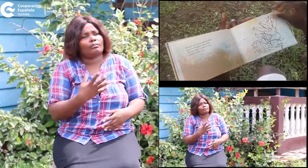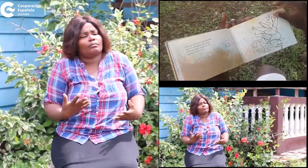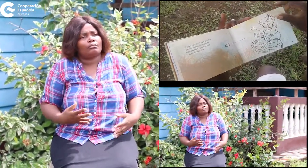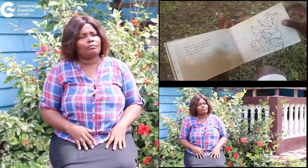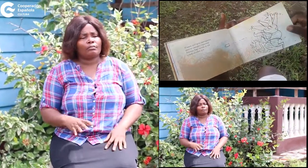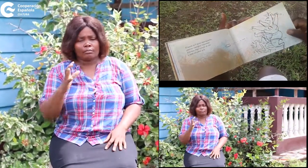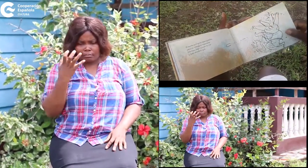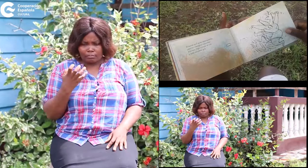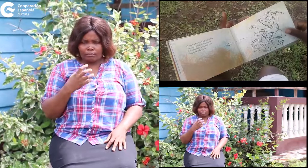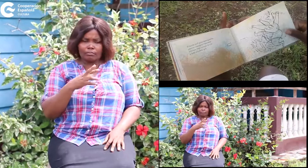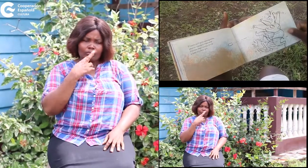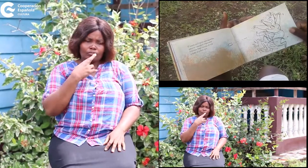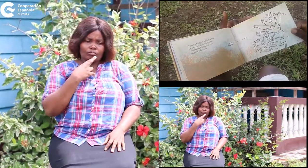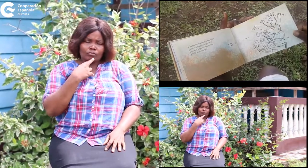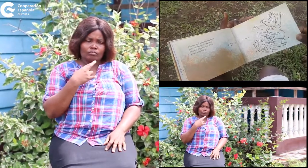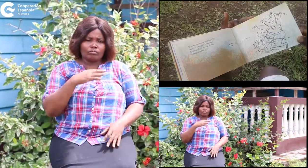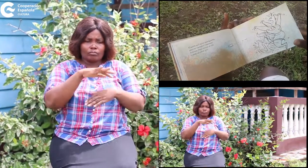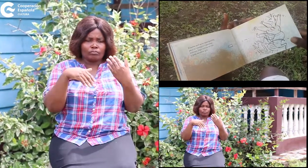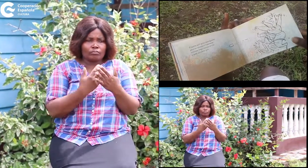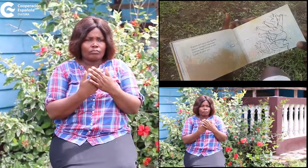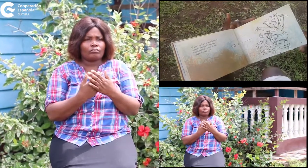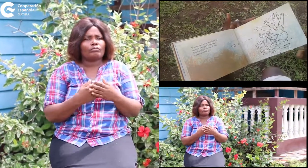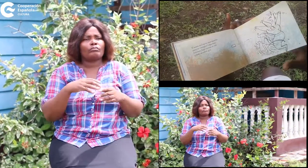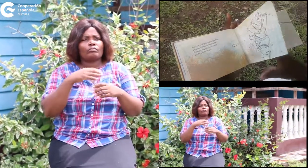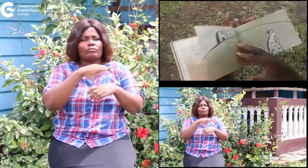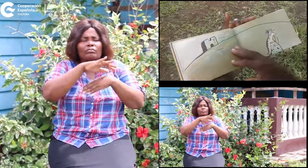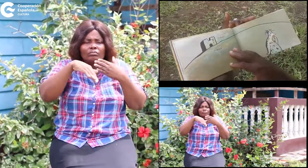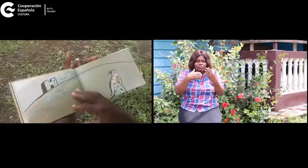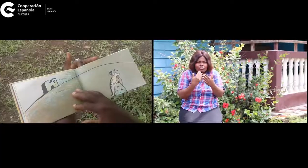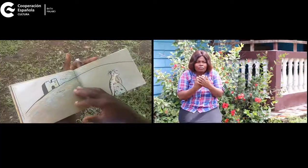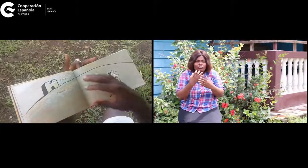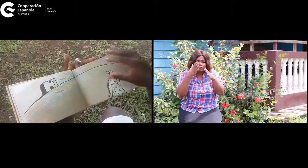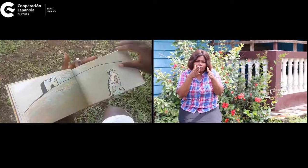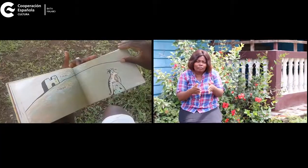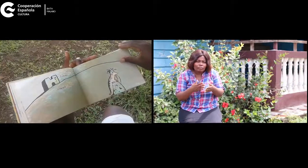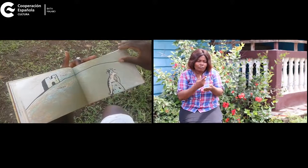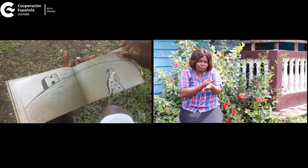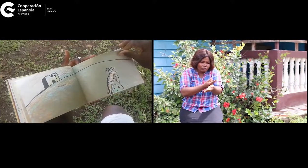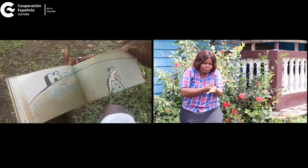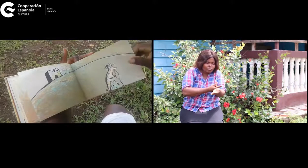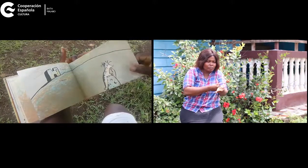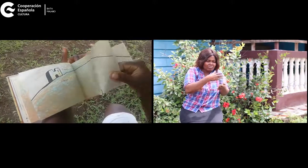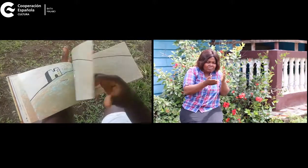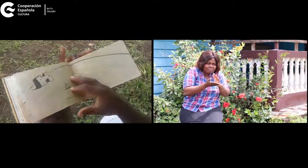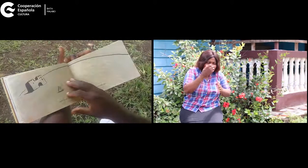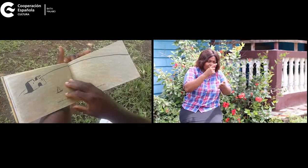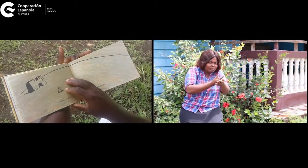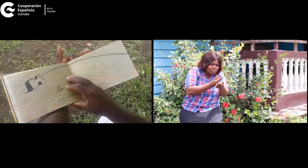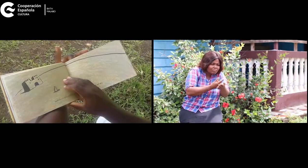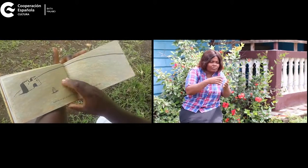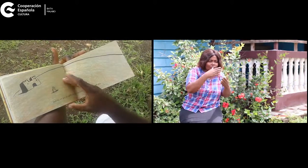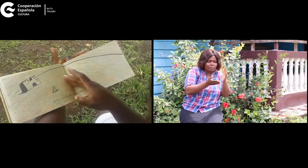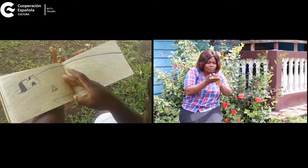llegó curioso el rojo y todo se volvió gris. Y más gris. Y más gris todavía.